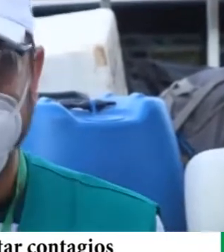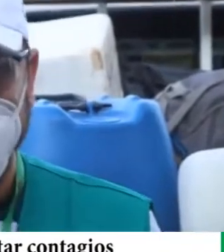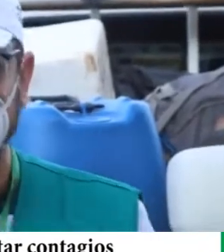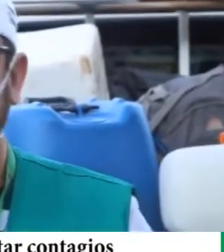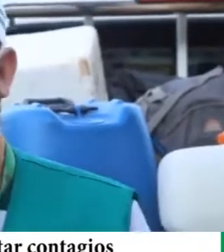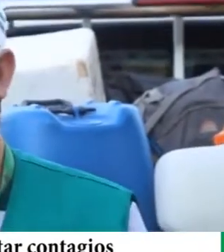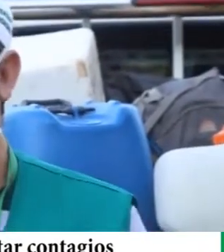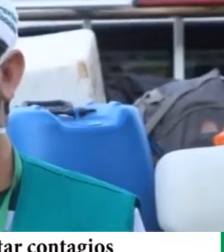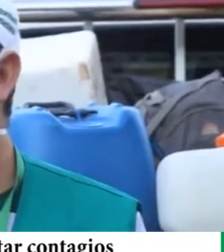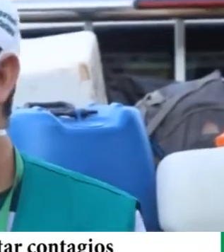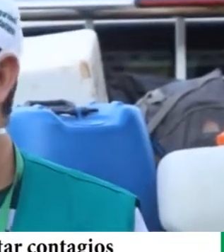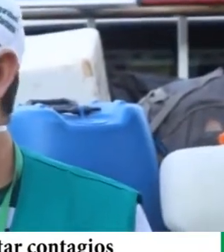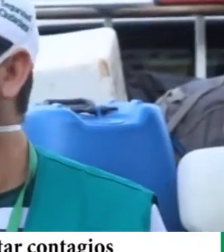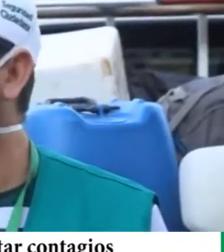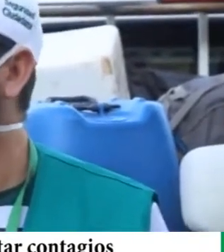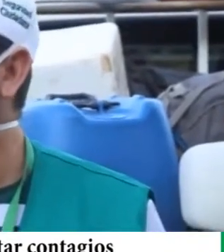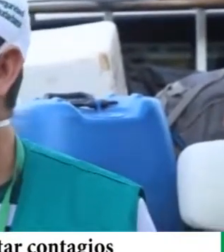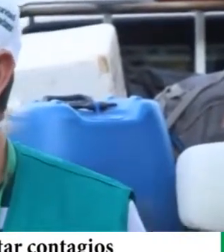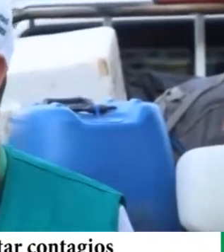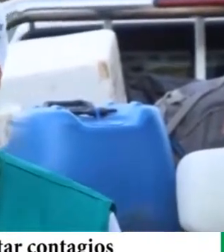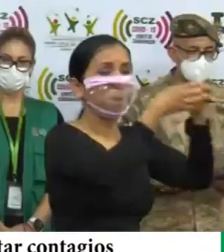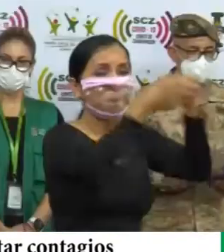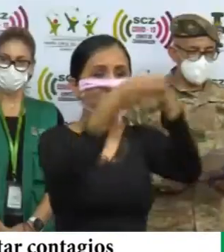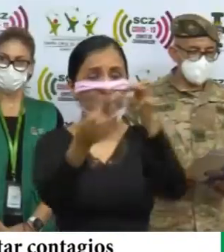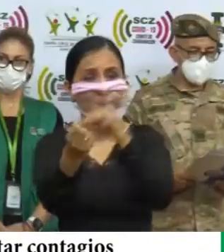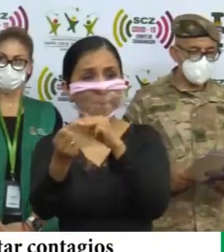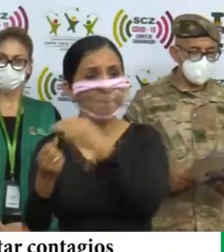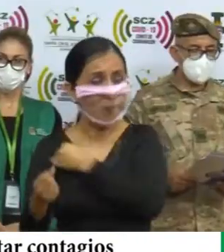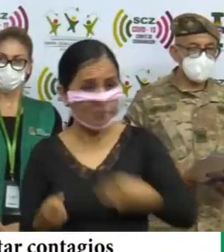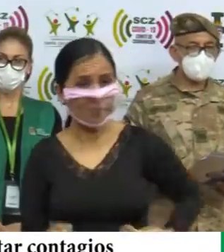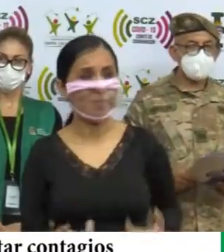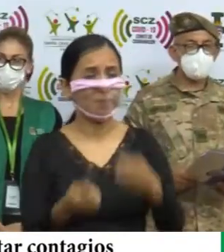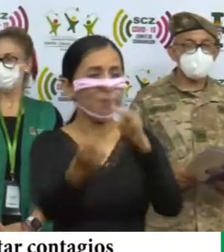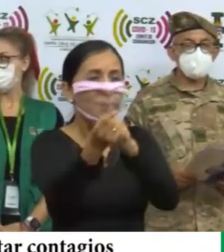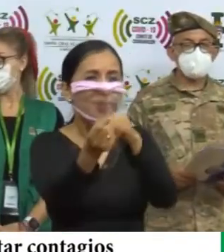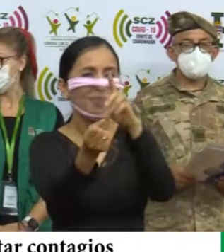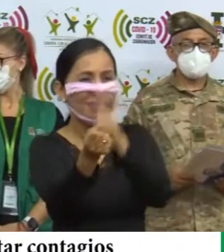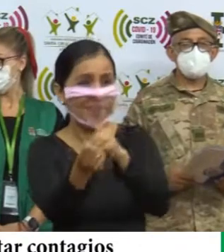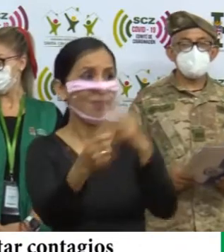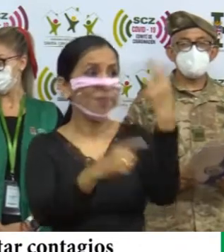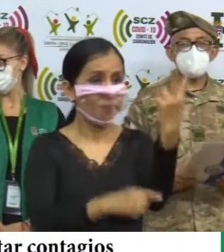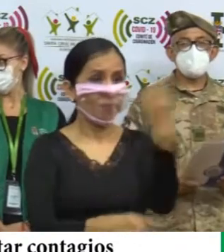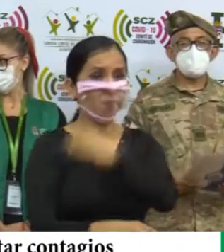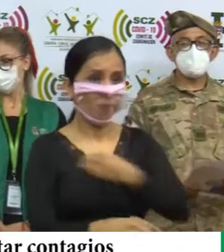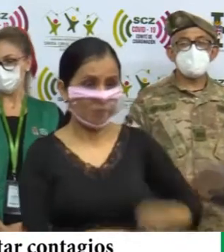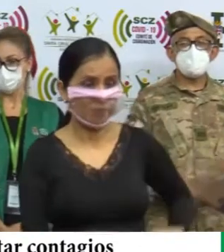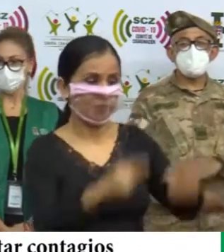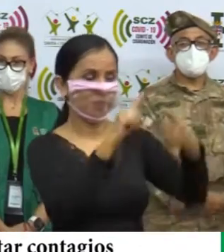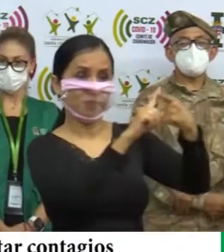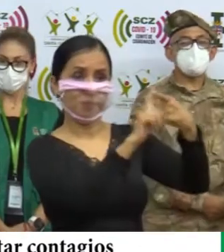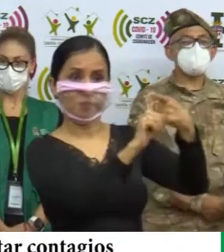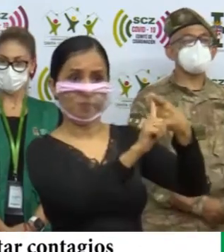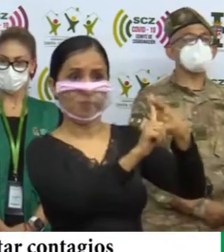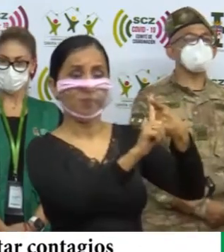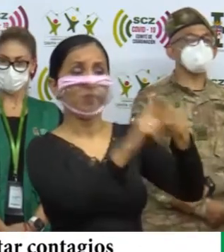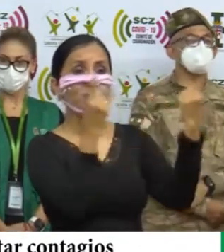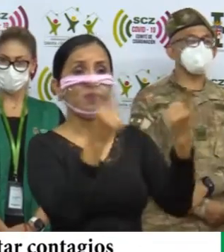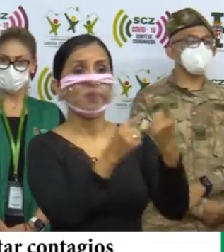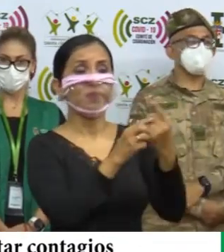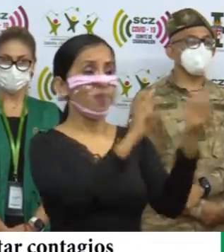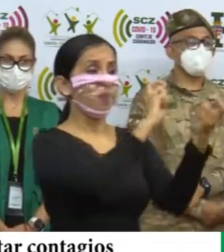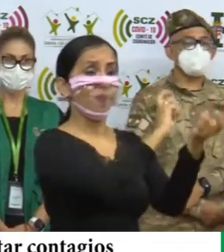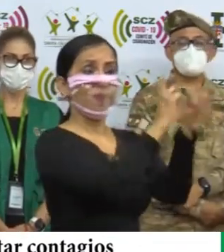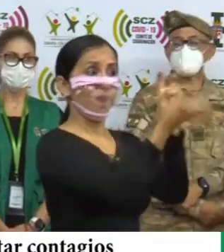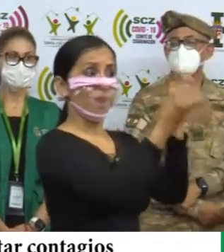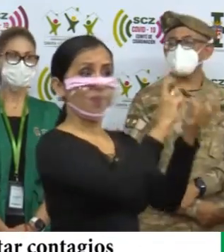casa de los positivos ellos van a ingresar con otros productos químicos hoy hemos estado trabajando en dos municipios en el municipio de